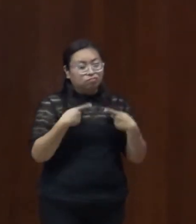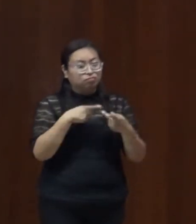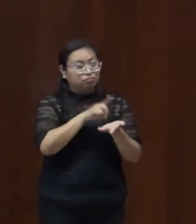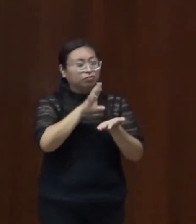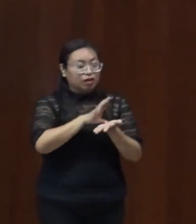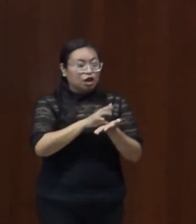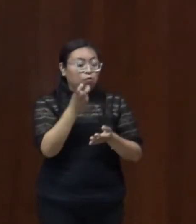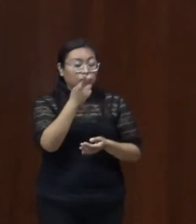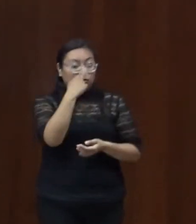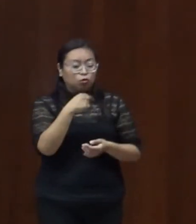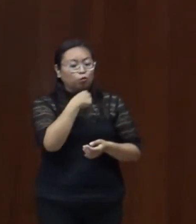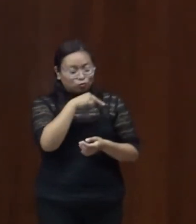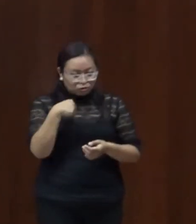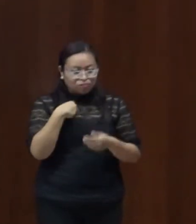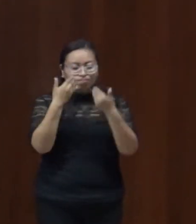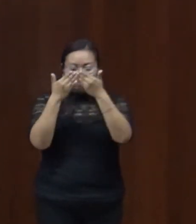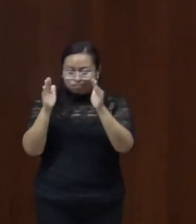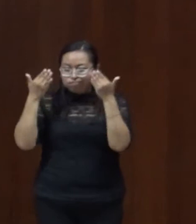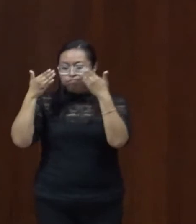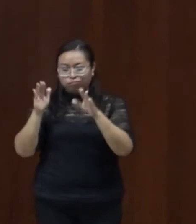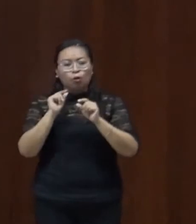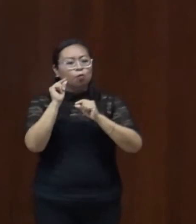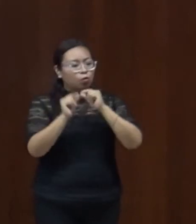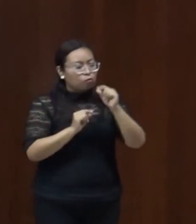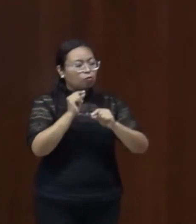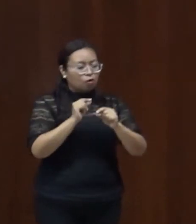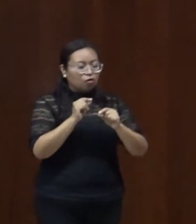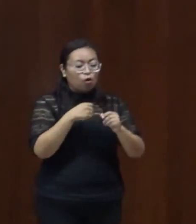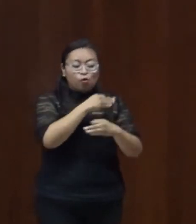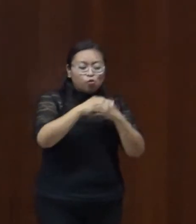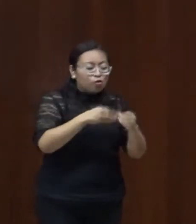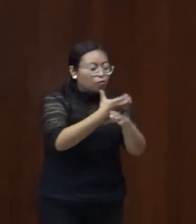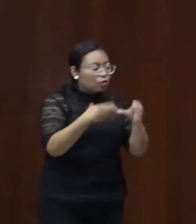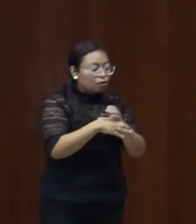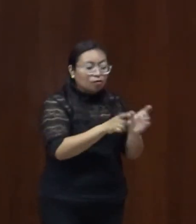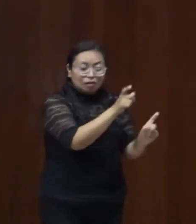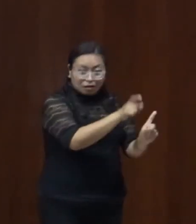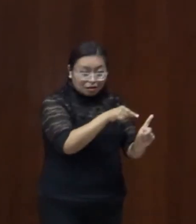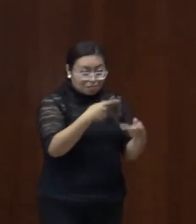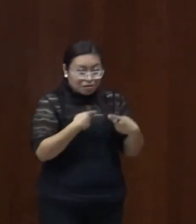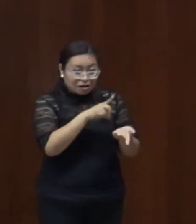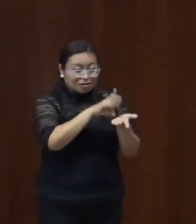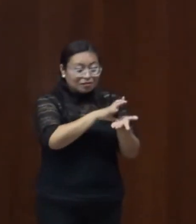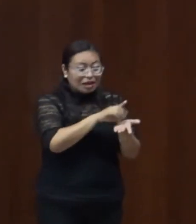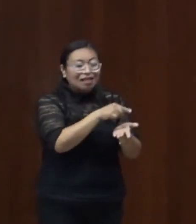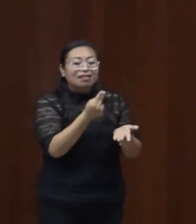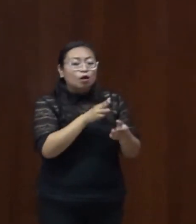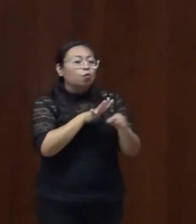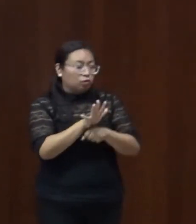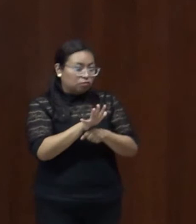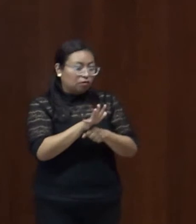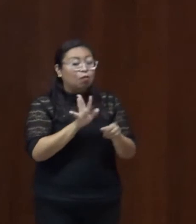fundamental visibilizar sus necesidades y entender que muchas de ellas viven formas de discriminación